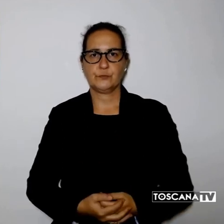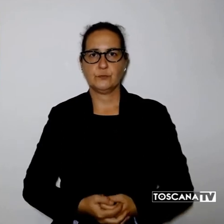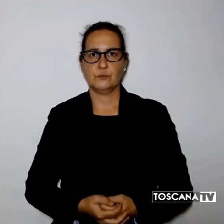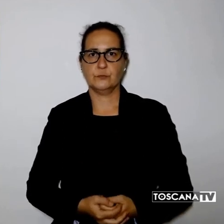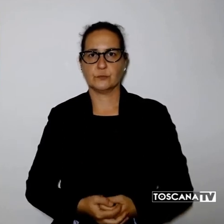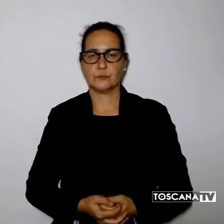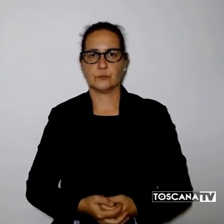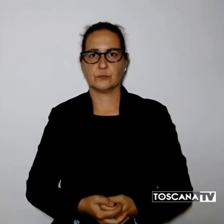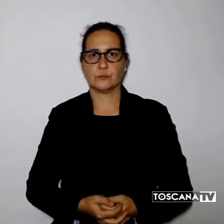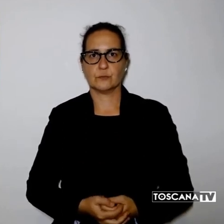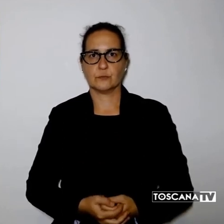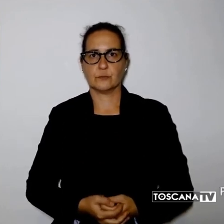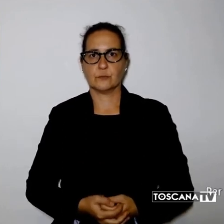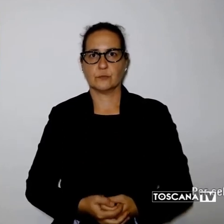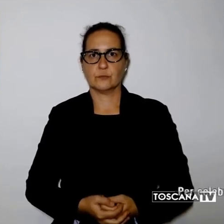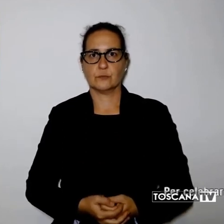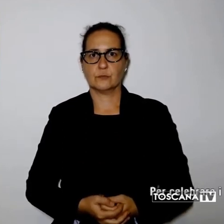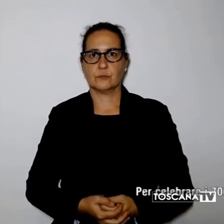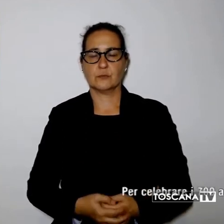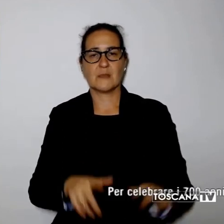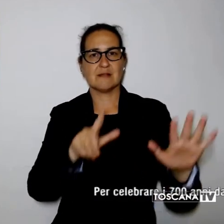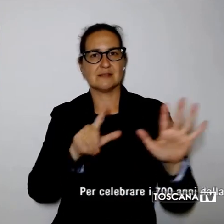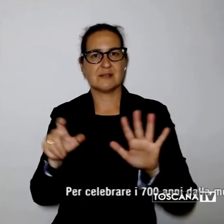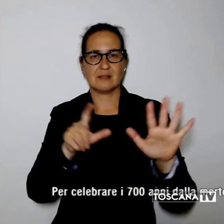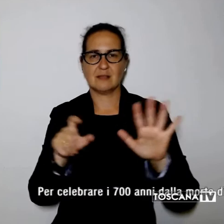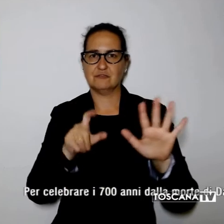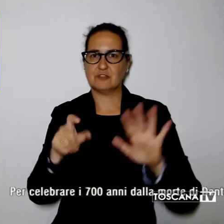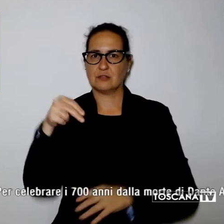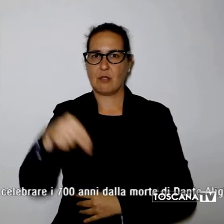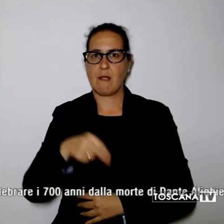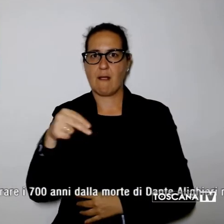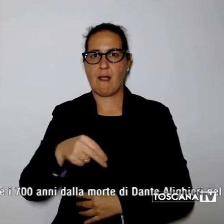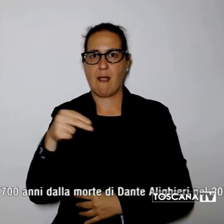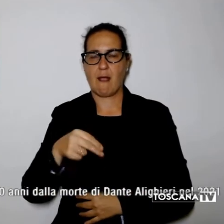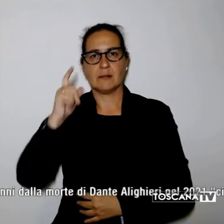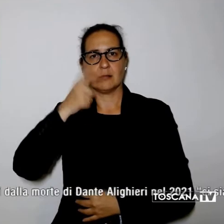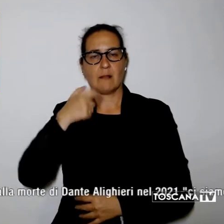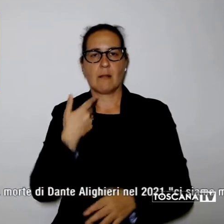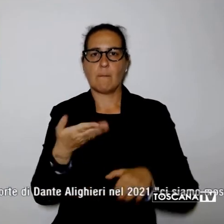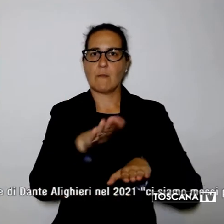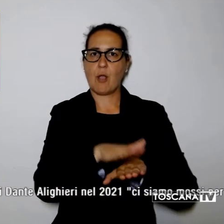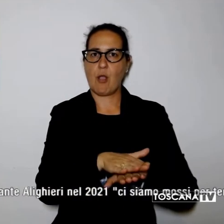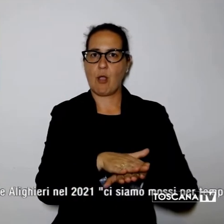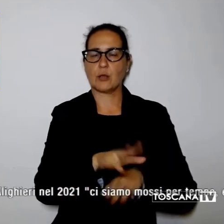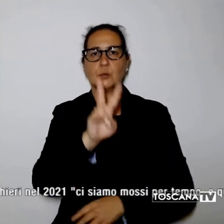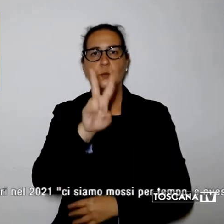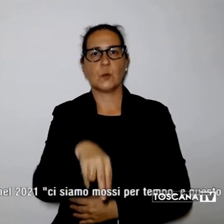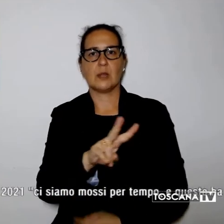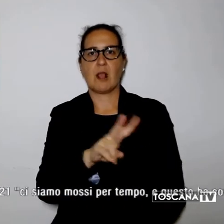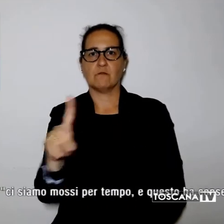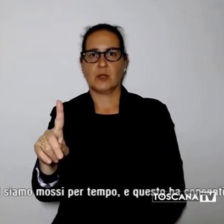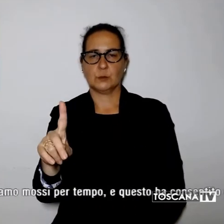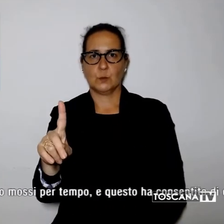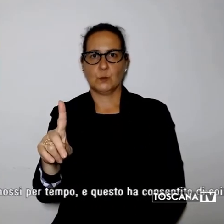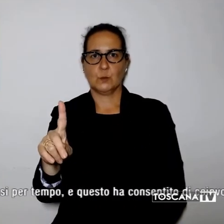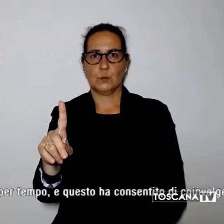Per celebrare i 700 anni dalla morte di Dante Alighieri nel 2021 ci siamo